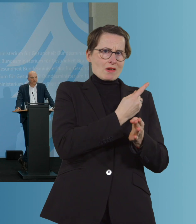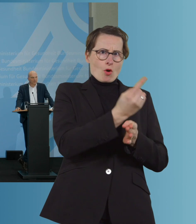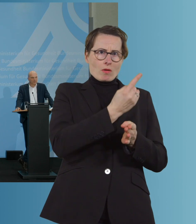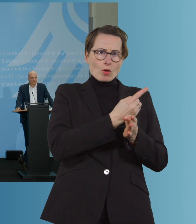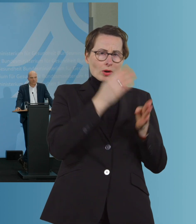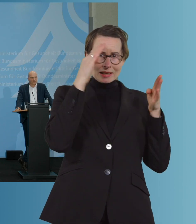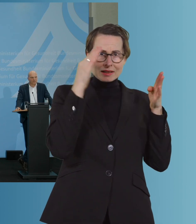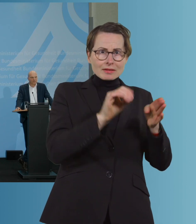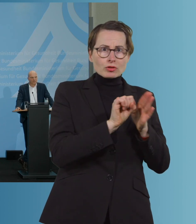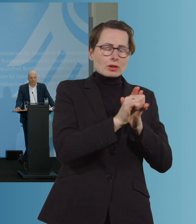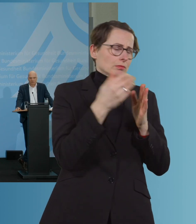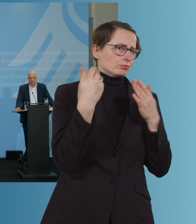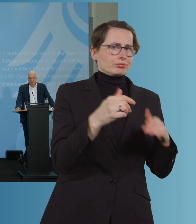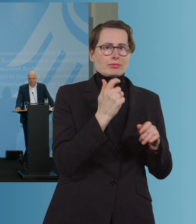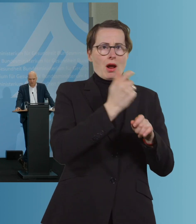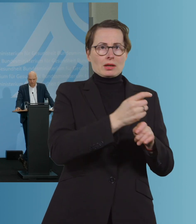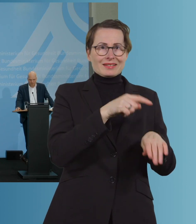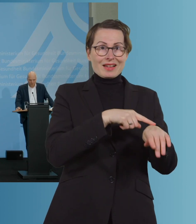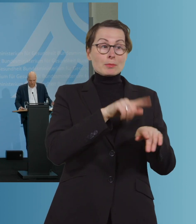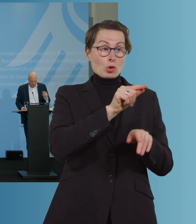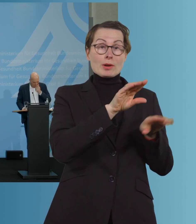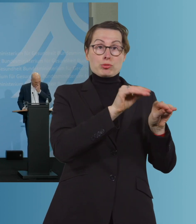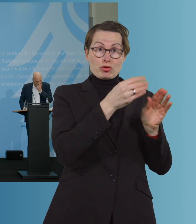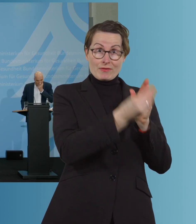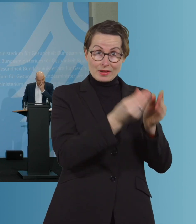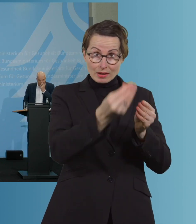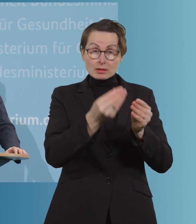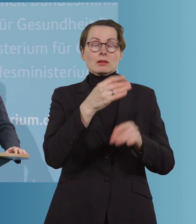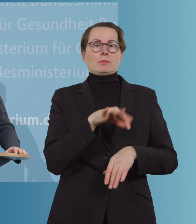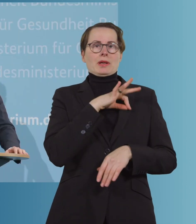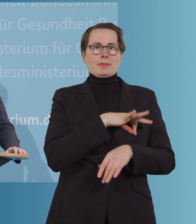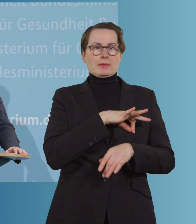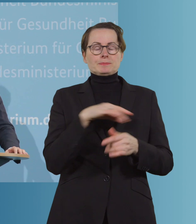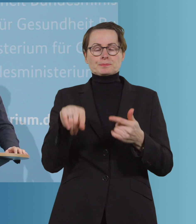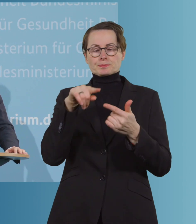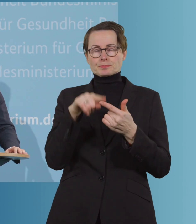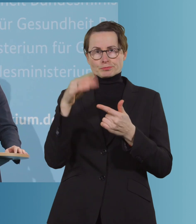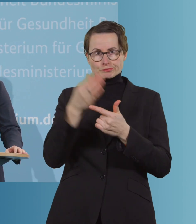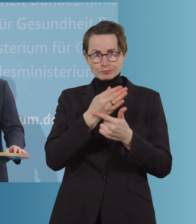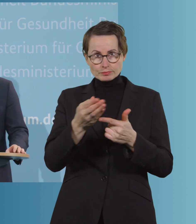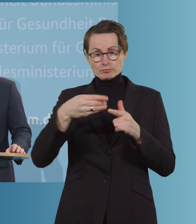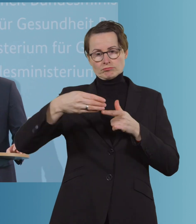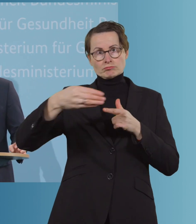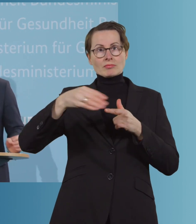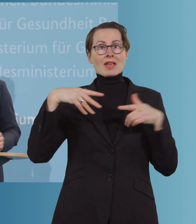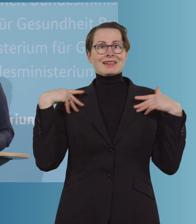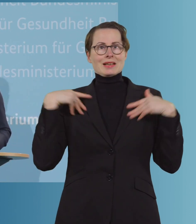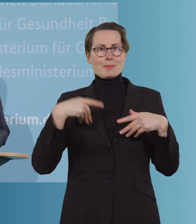Corona-Prämie für die dort Beschäftigten. Zum zweiten werden wir als Bund erneut Impfstoffe für die nächste Grippesaison zusätzlich